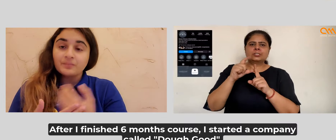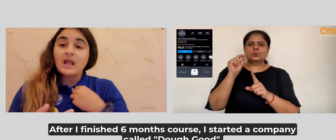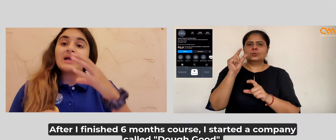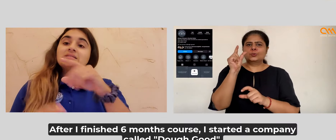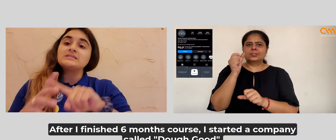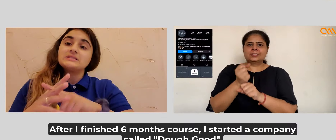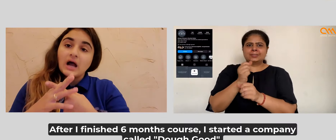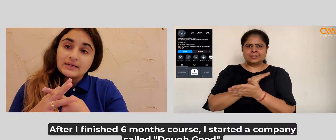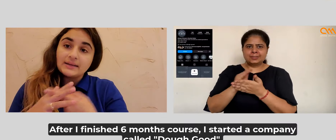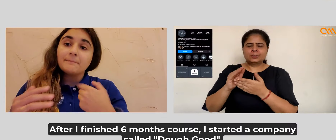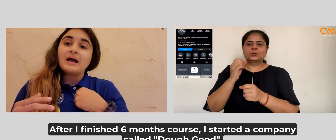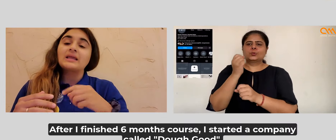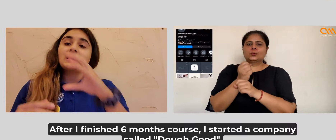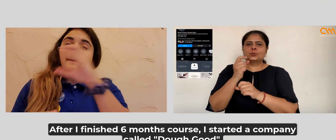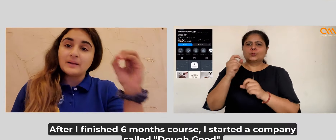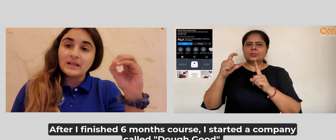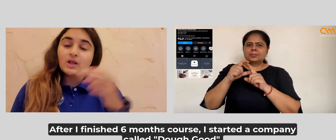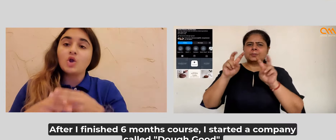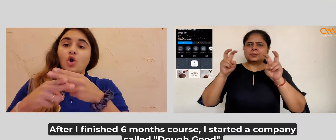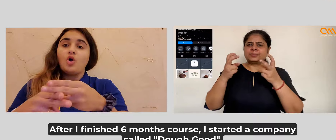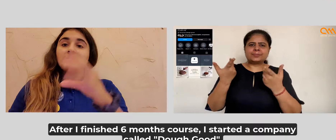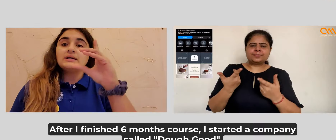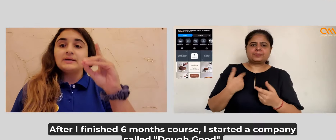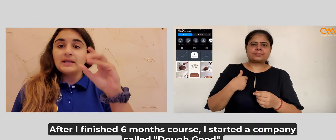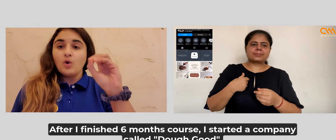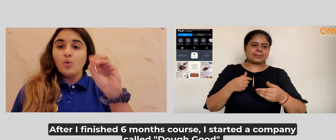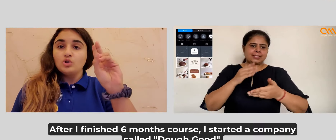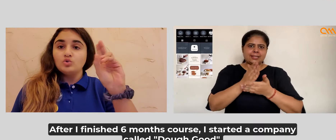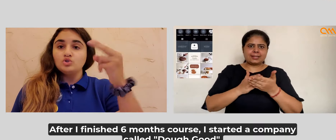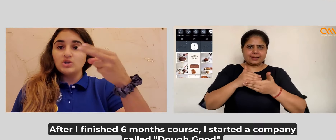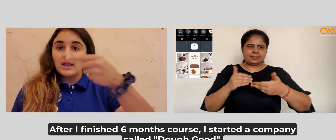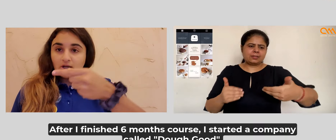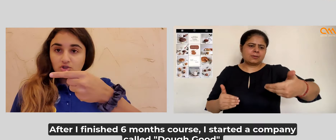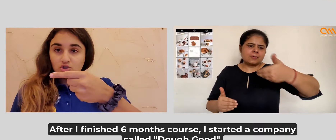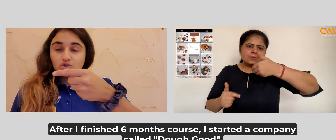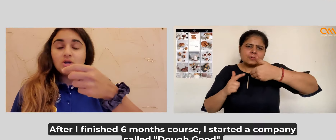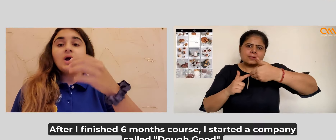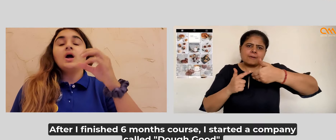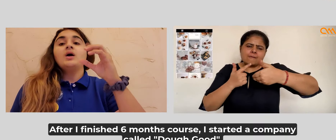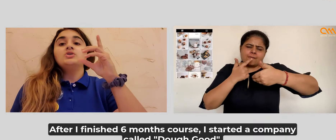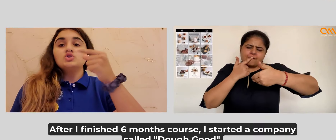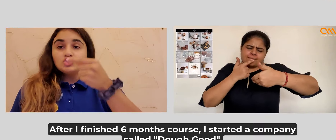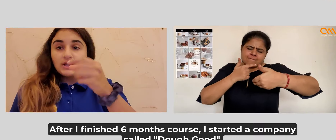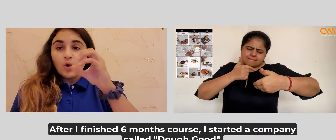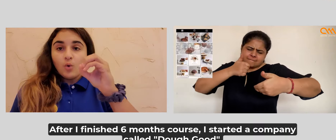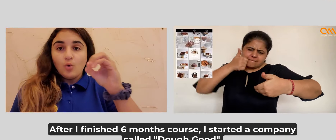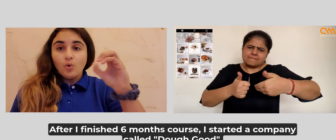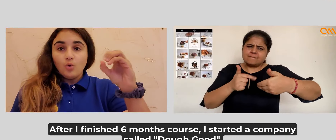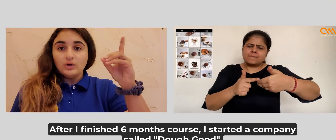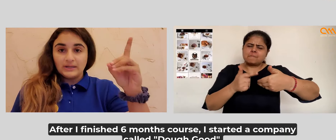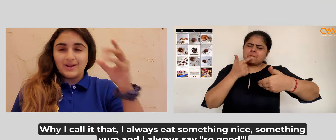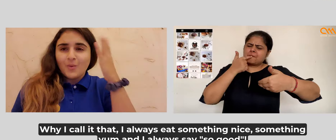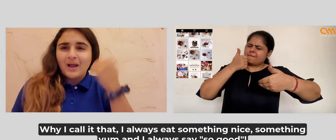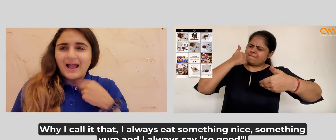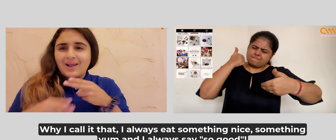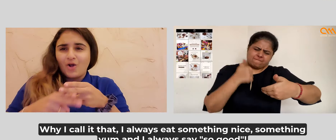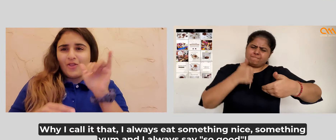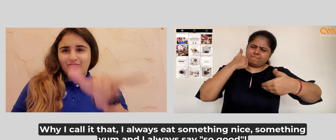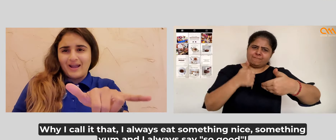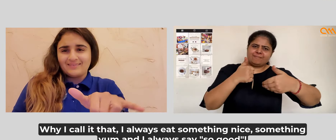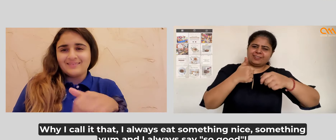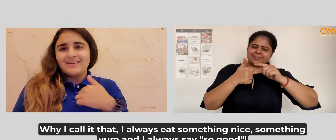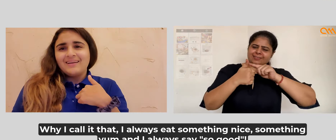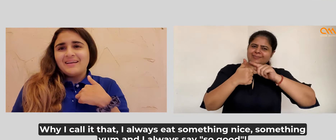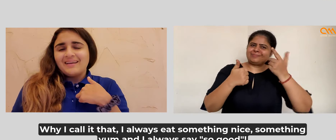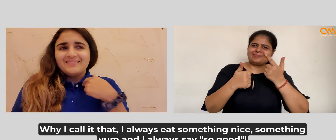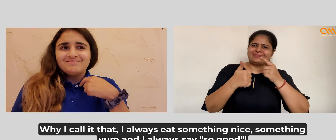इस कोस के बाद मैंने अपनी एक कमपनी खोली है दो गुट के नाम से। यह नाम इस वज़े से रखा है